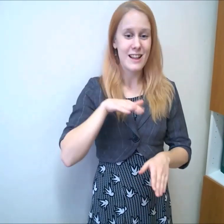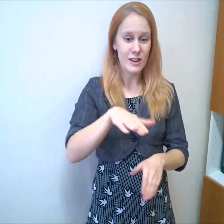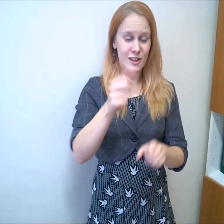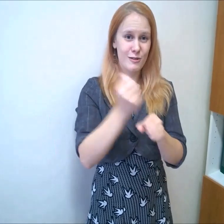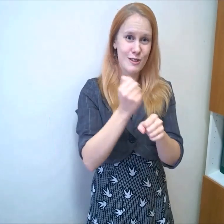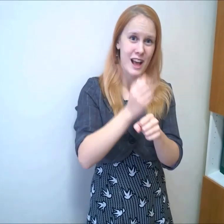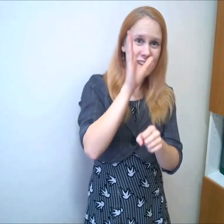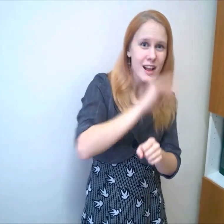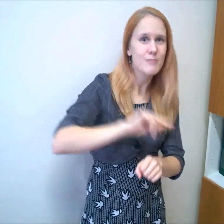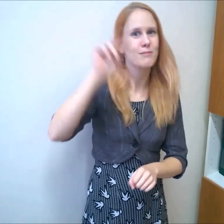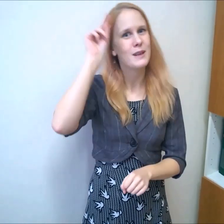teha saab.